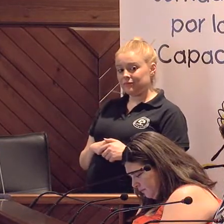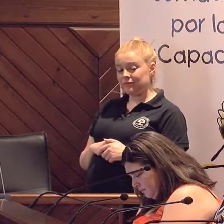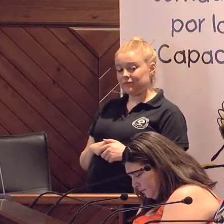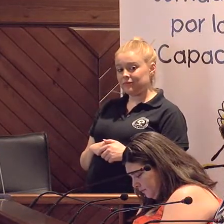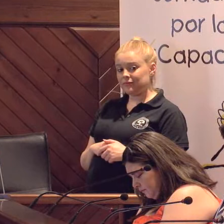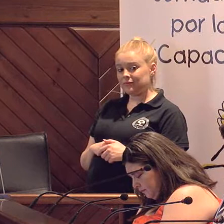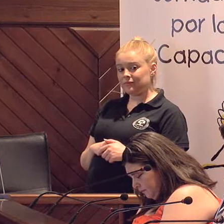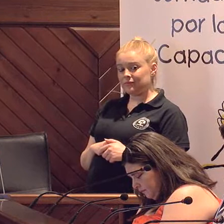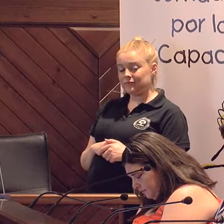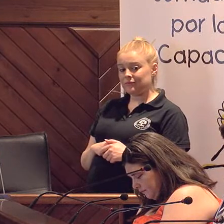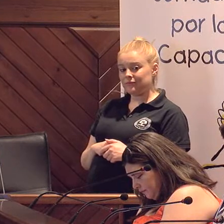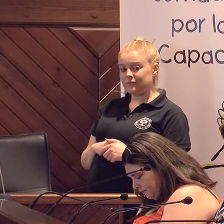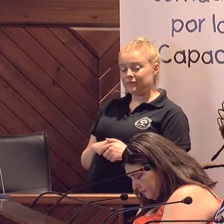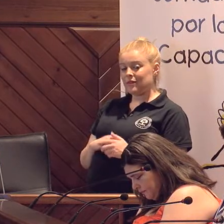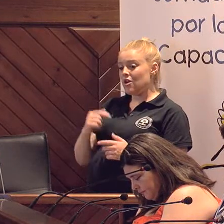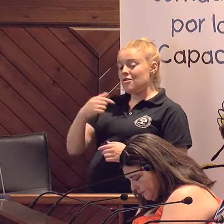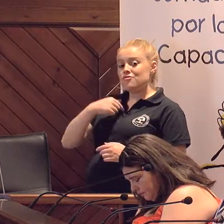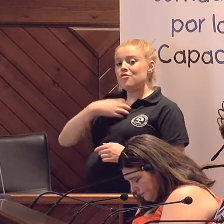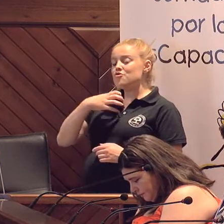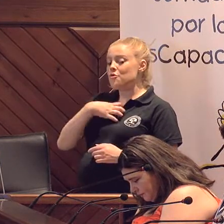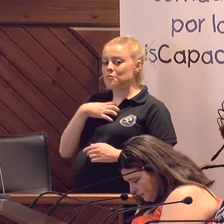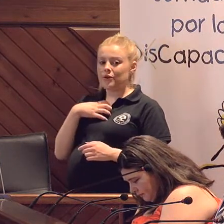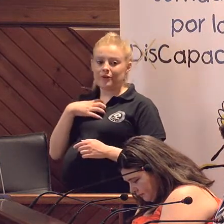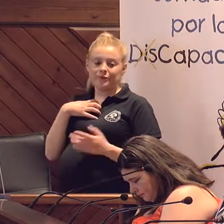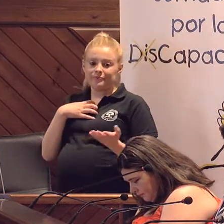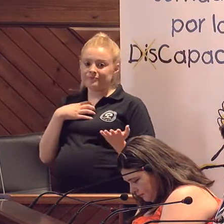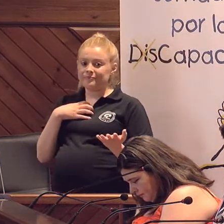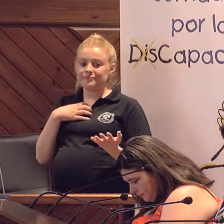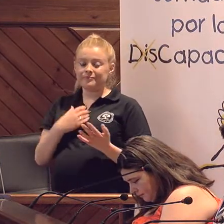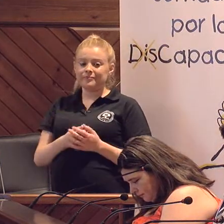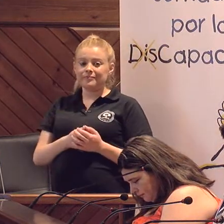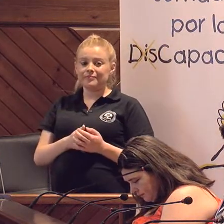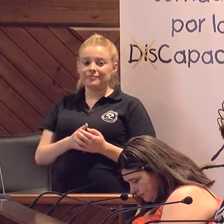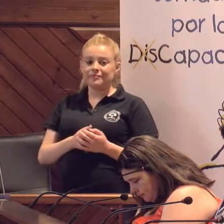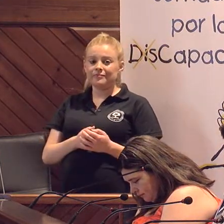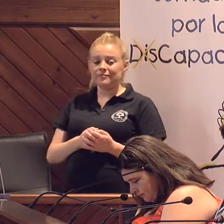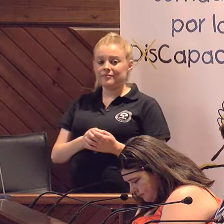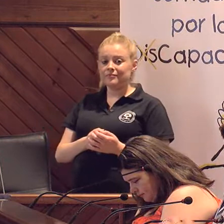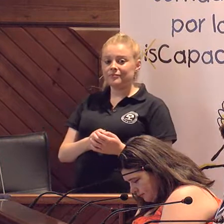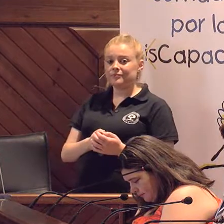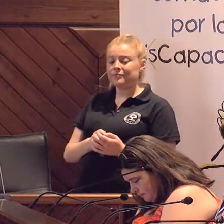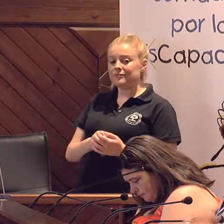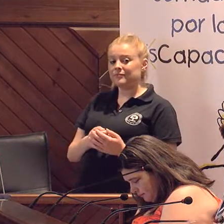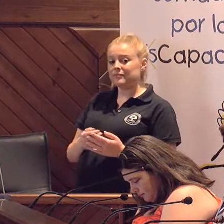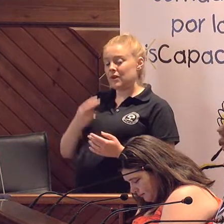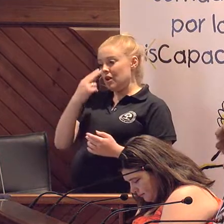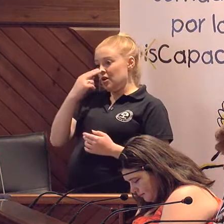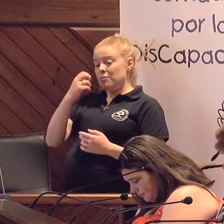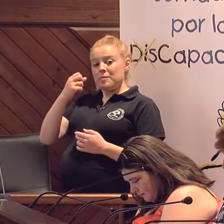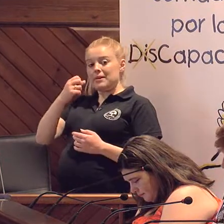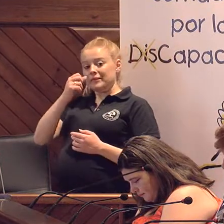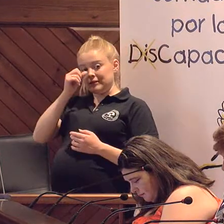no puedo la porcha bien, no hay,